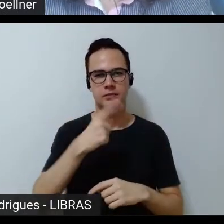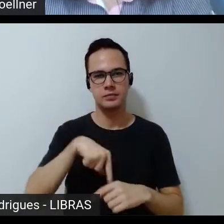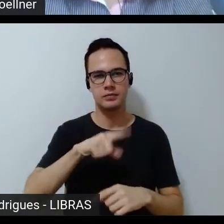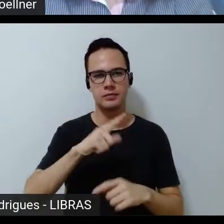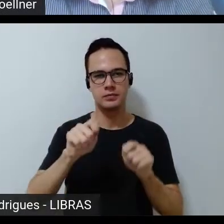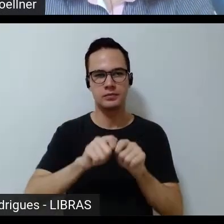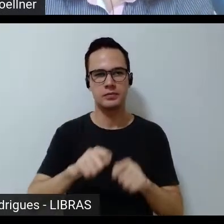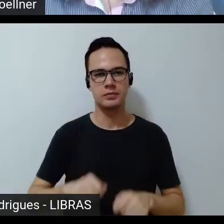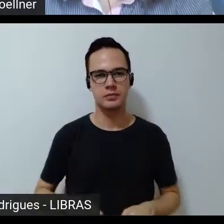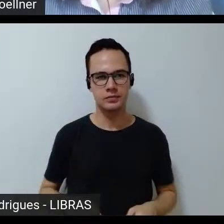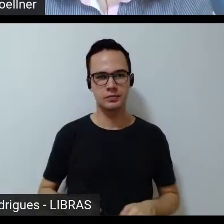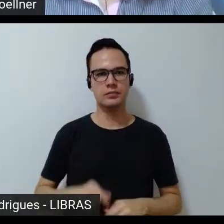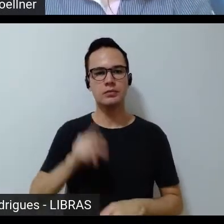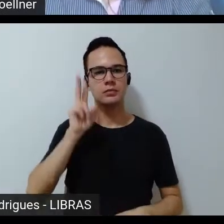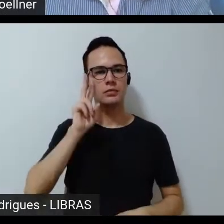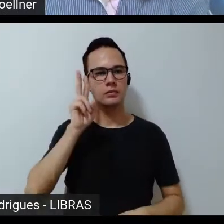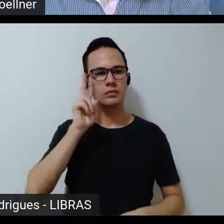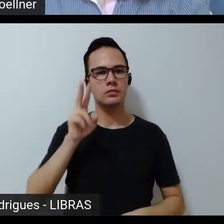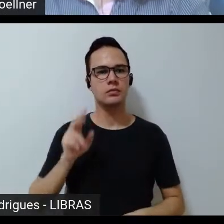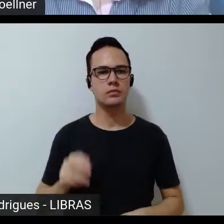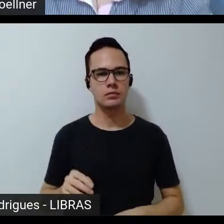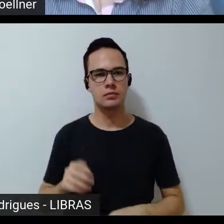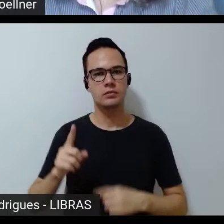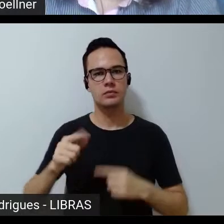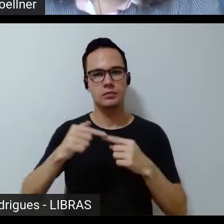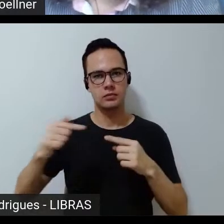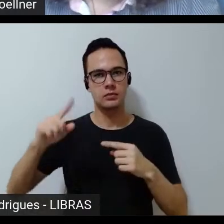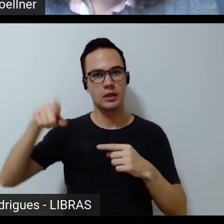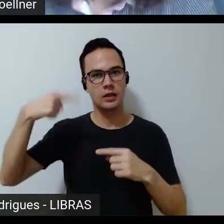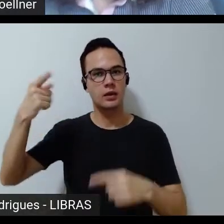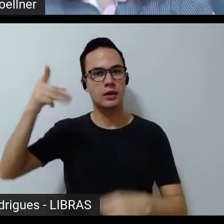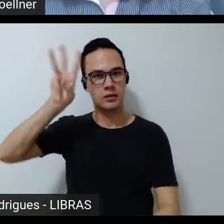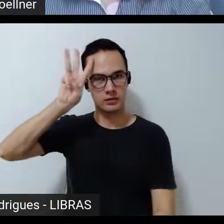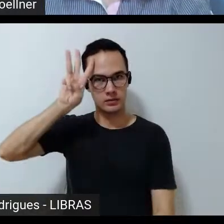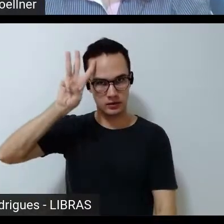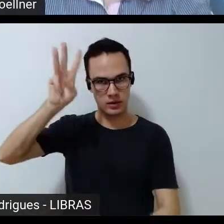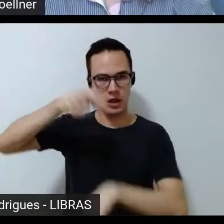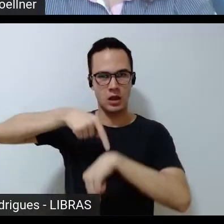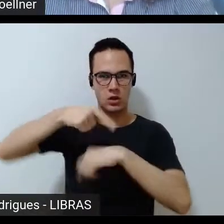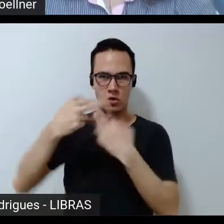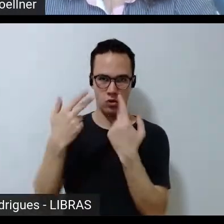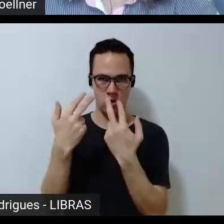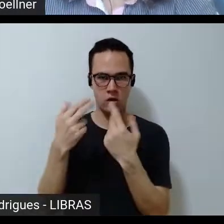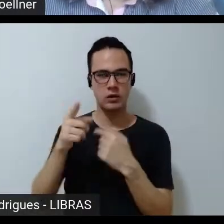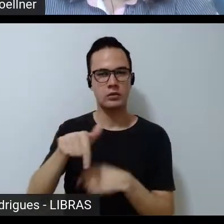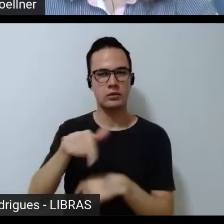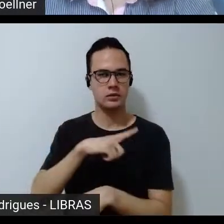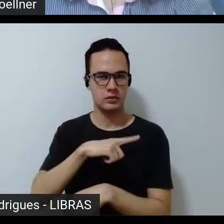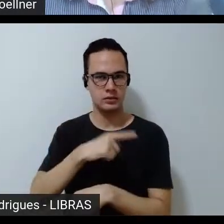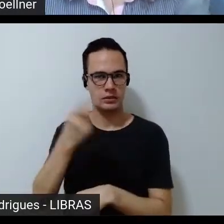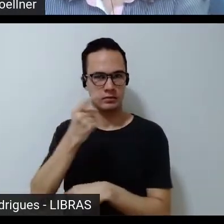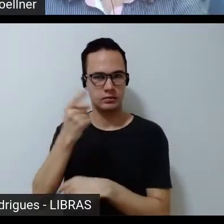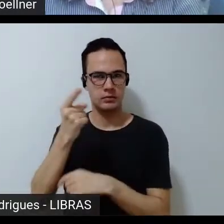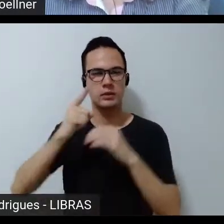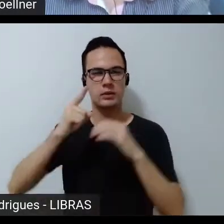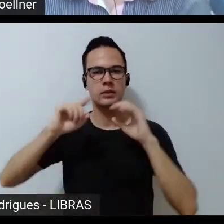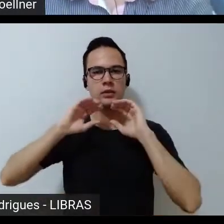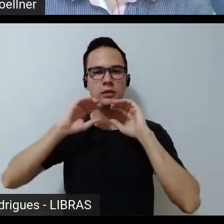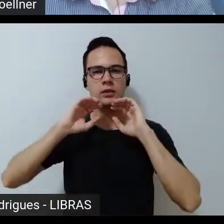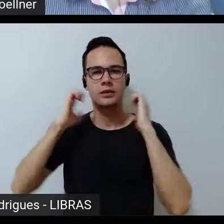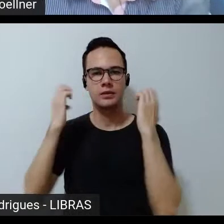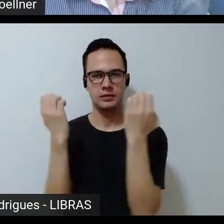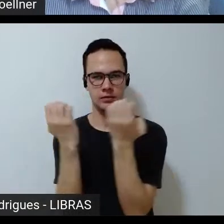feito lembrando na próxima terça-feira no mesmo horário a gente tem a primeira mesa do